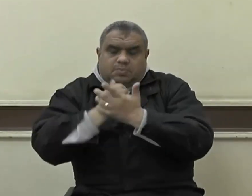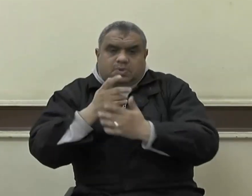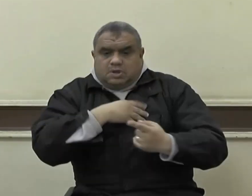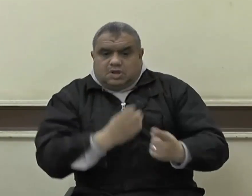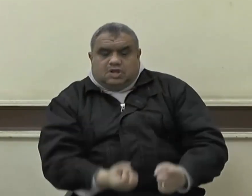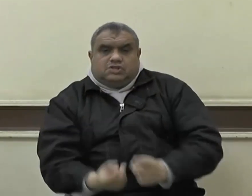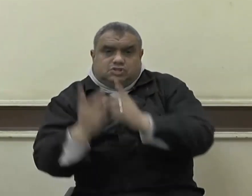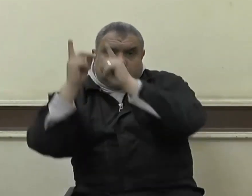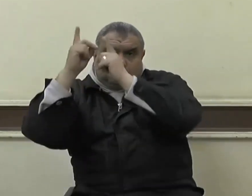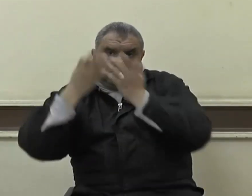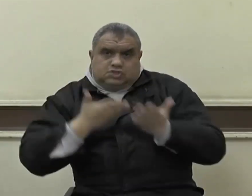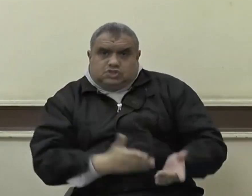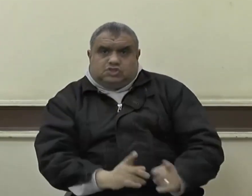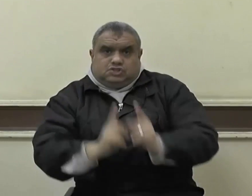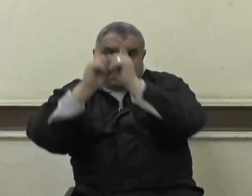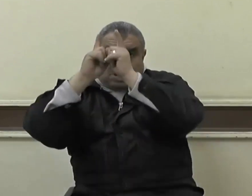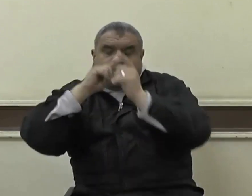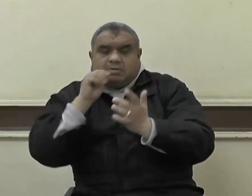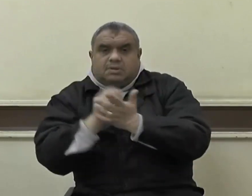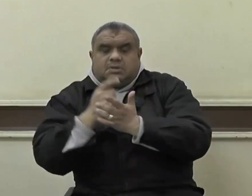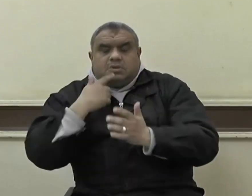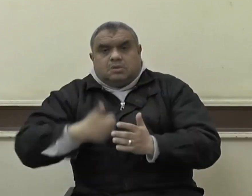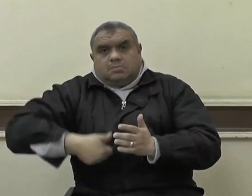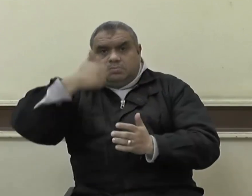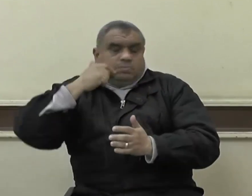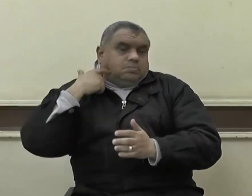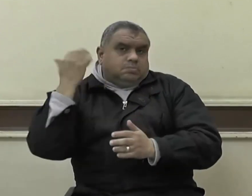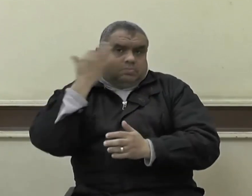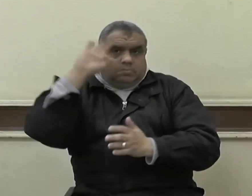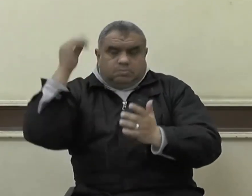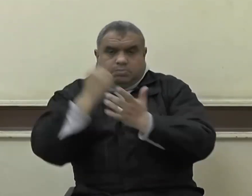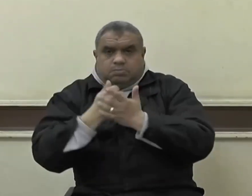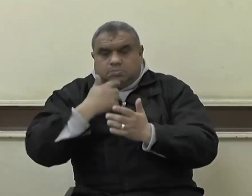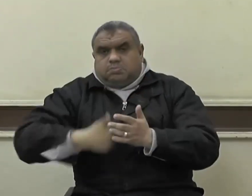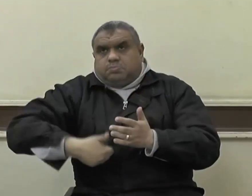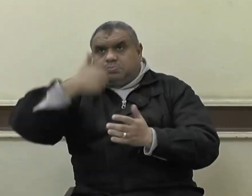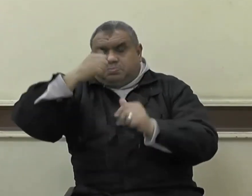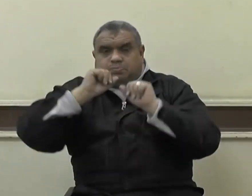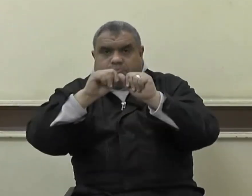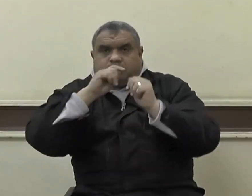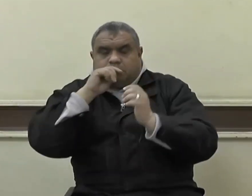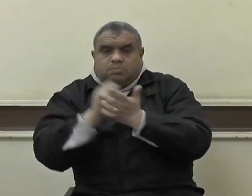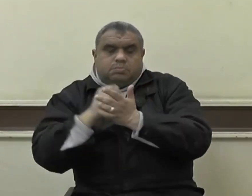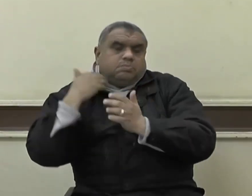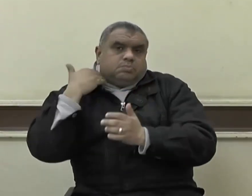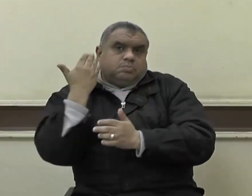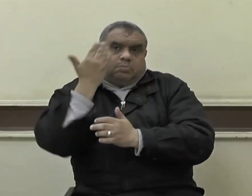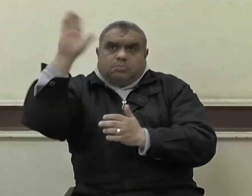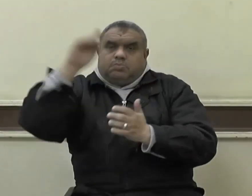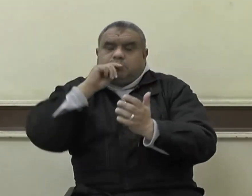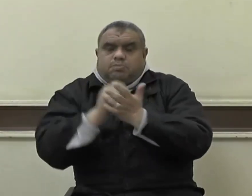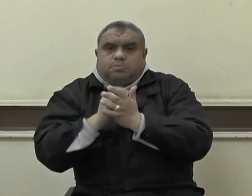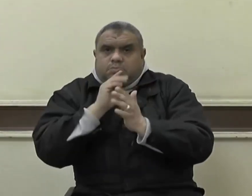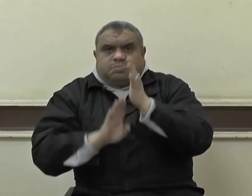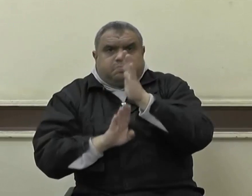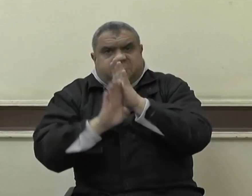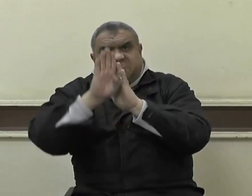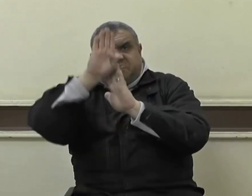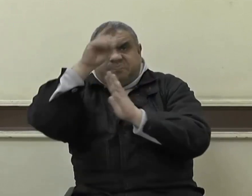في سبيل الله منزلة من أسمى المنازل وغاية من أجل الغايات التي